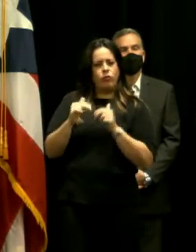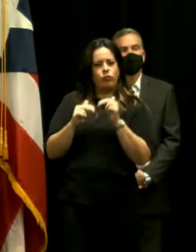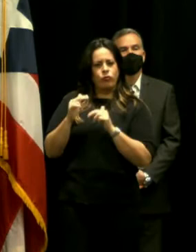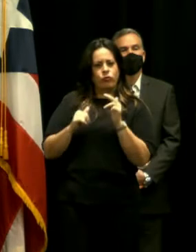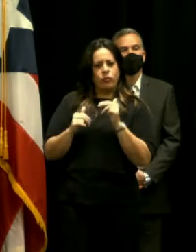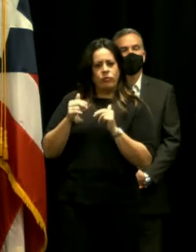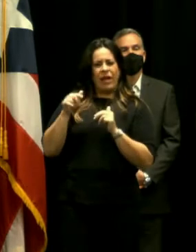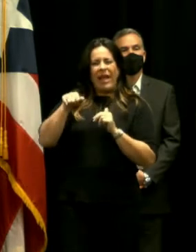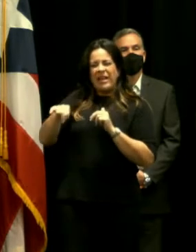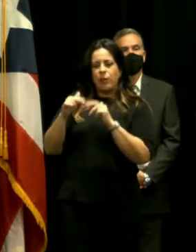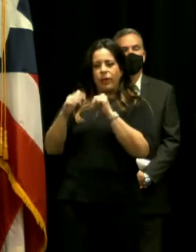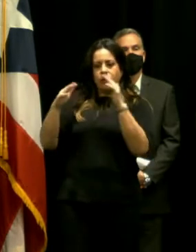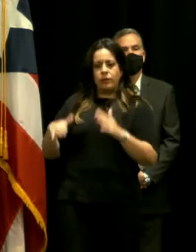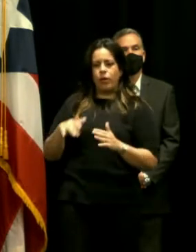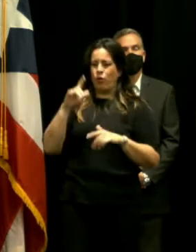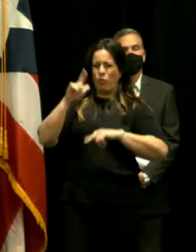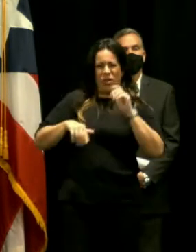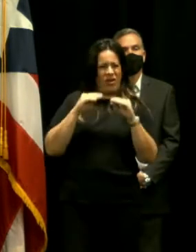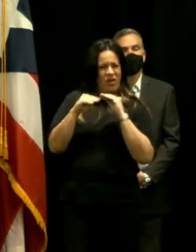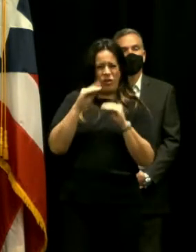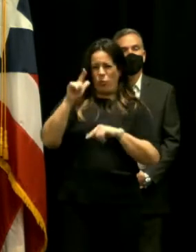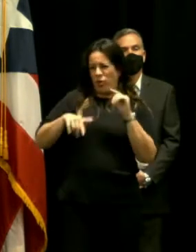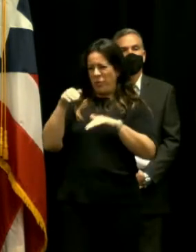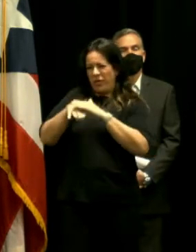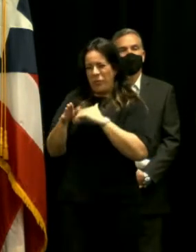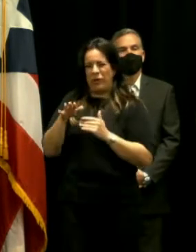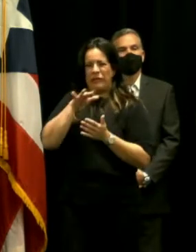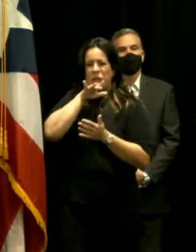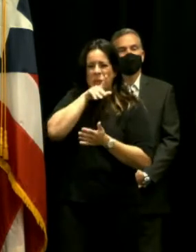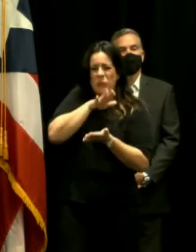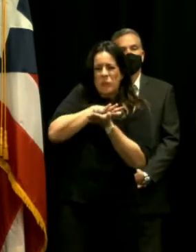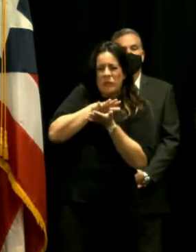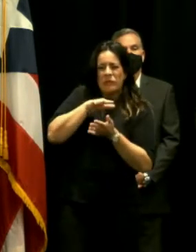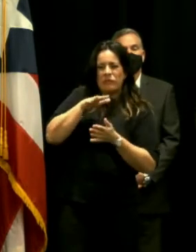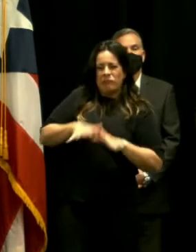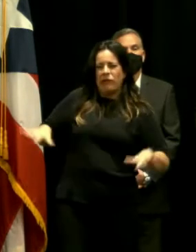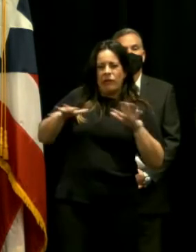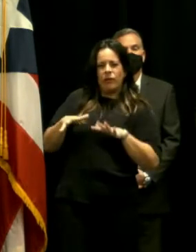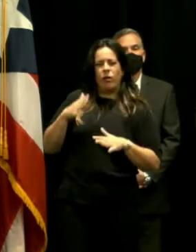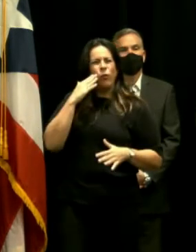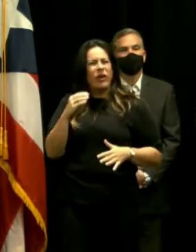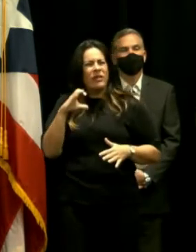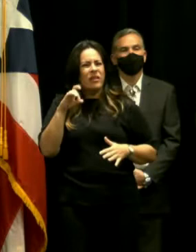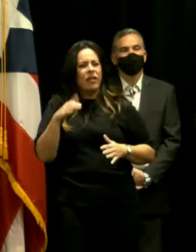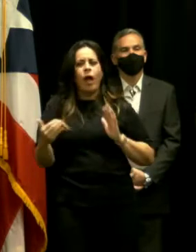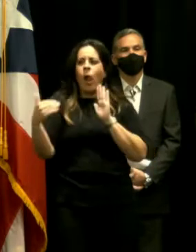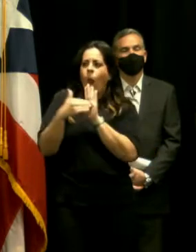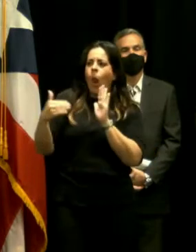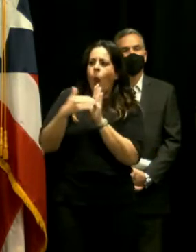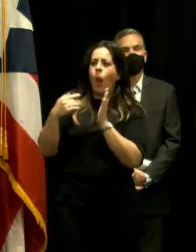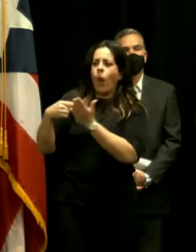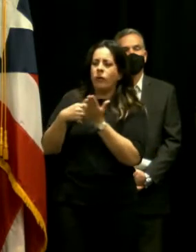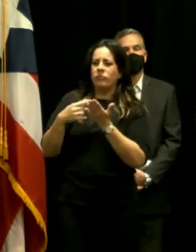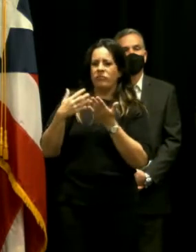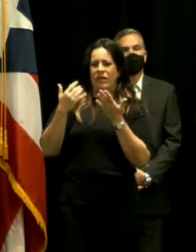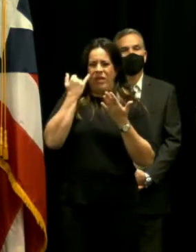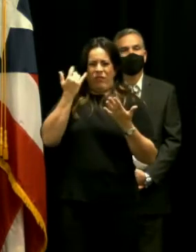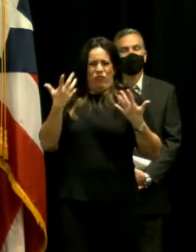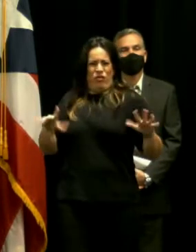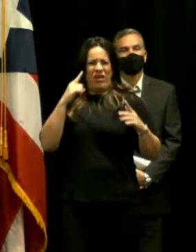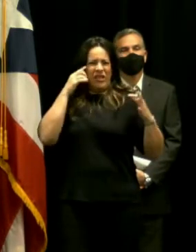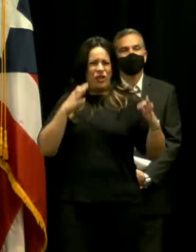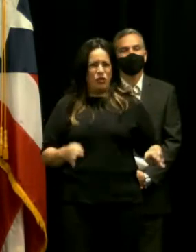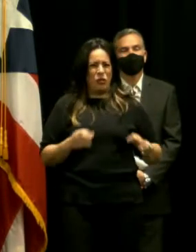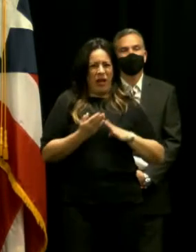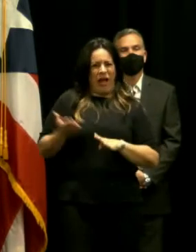que no se podía reparar incluso que no se podía entrar allí porque estaba contaminado o sea por qué se estuvo revaluando una decisión que se había tomado hace más de dos años